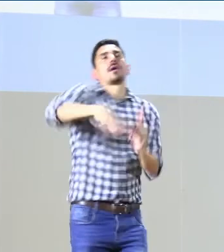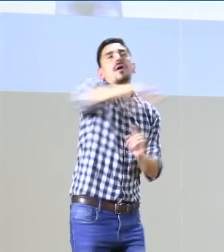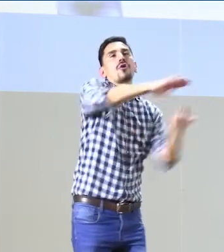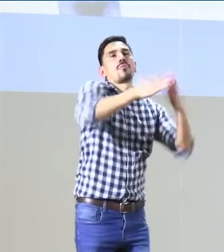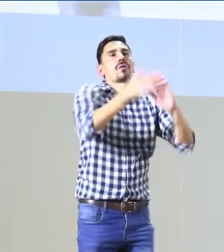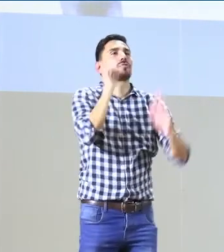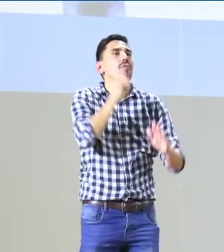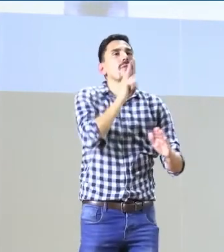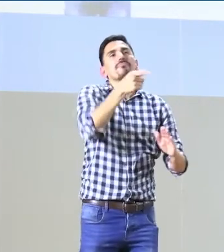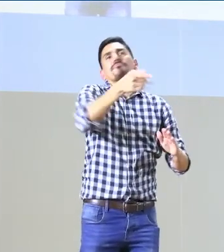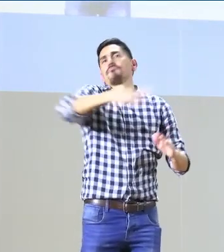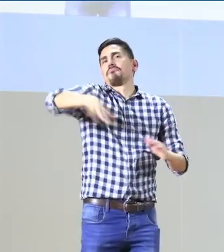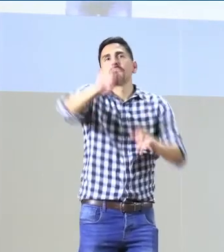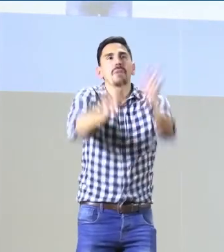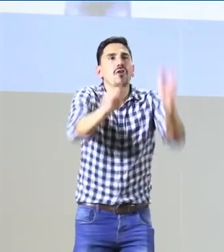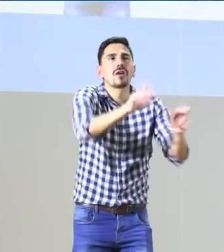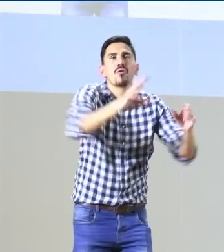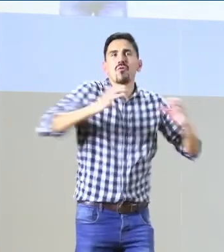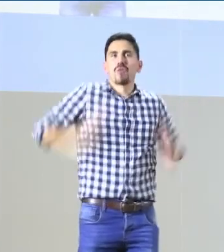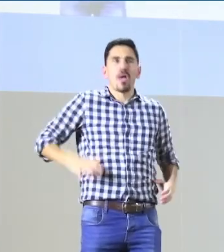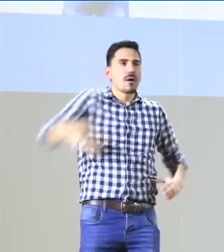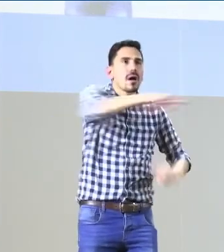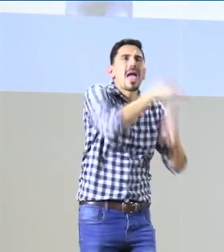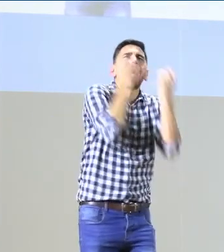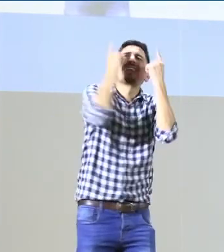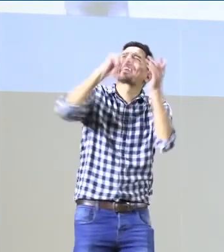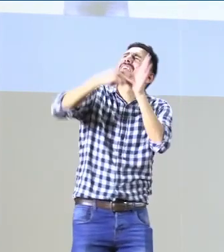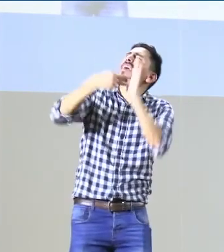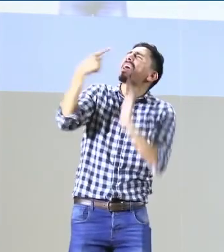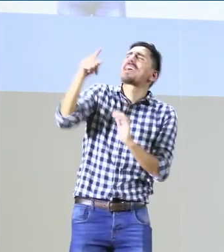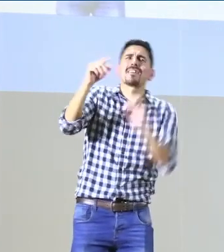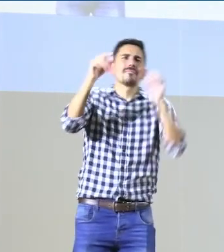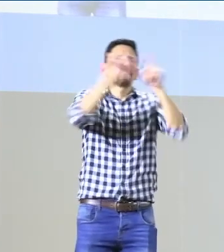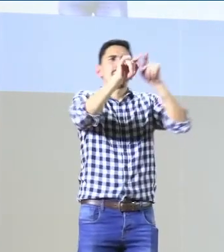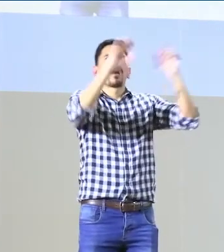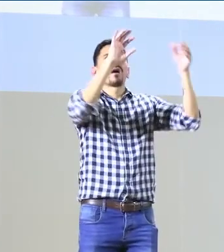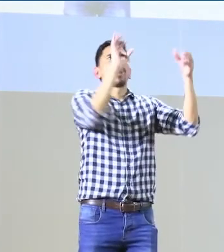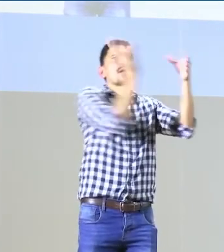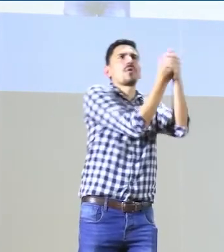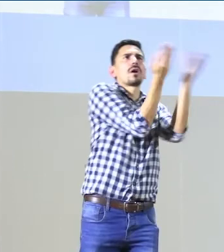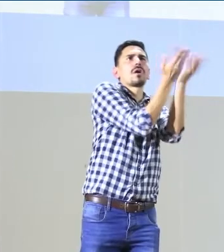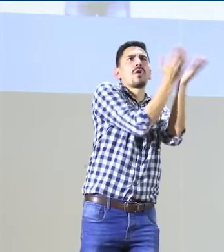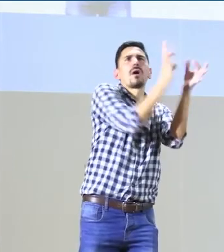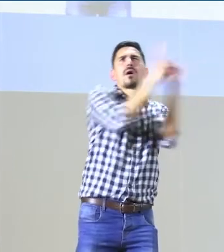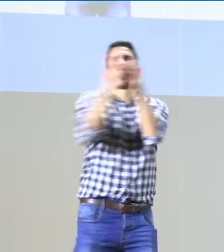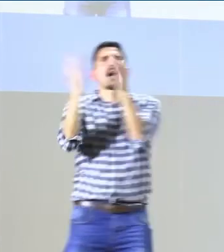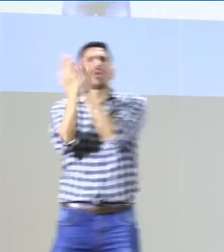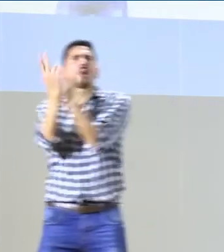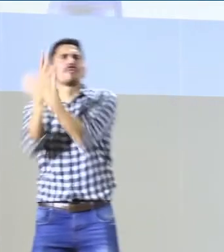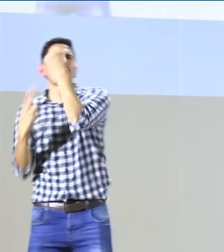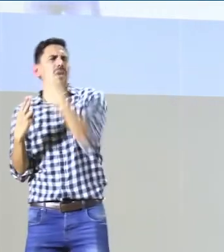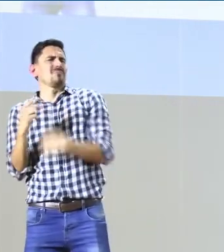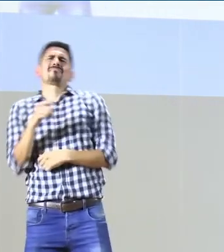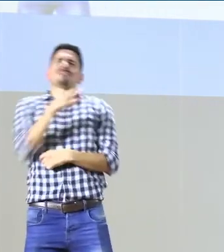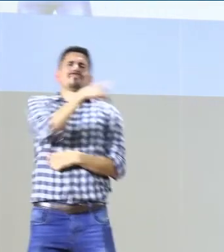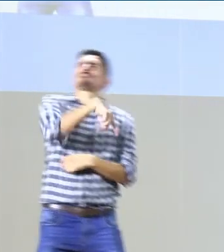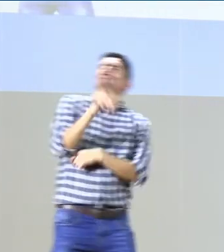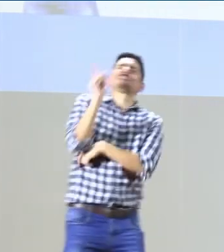También estábamos hablando de la comunidad de personas sordas que a veces se hablaba de la educación inclusiva,